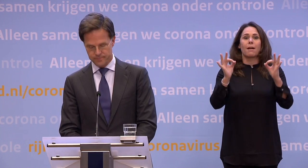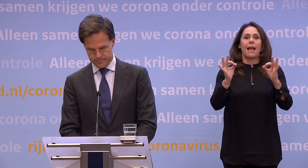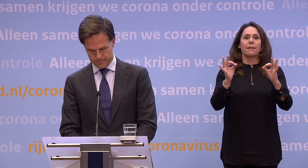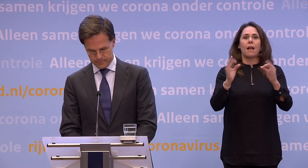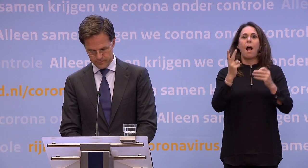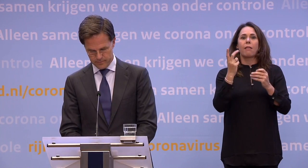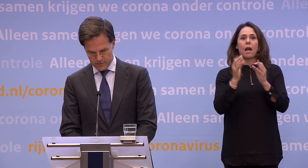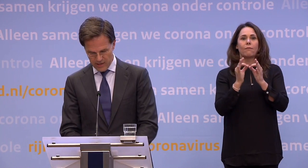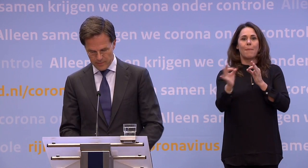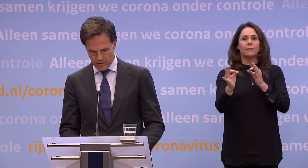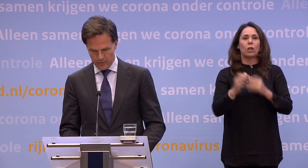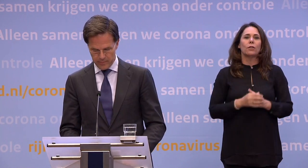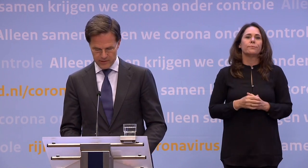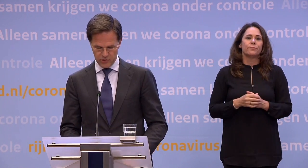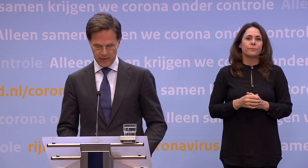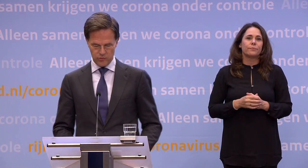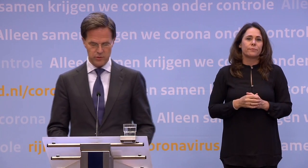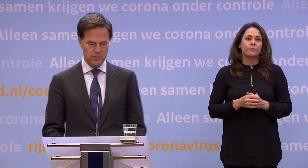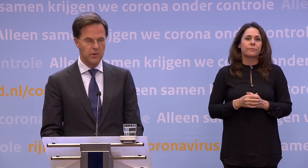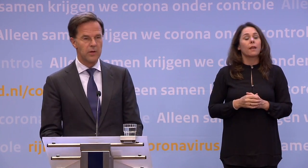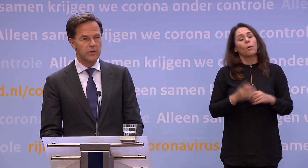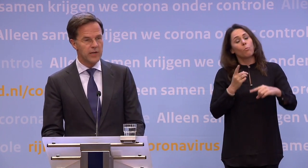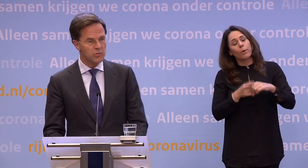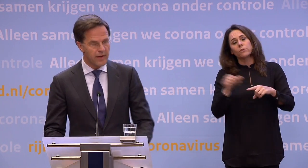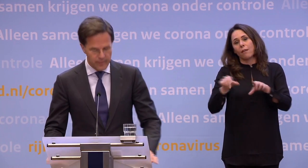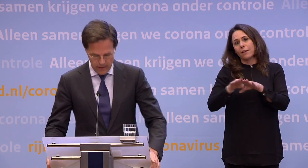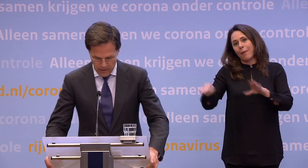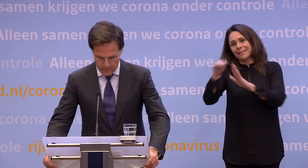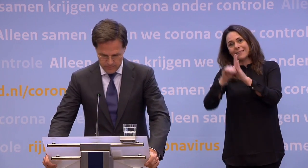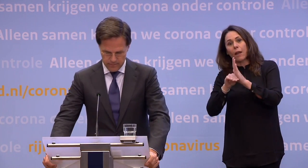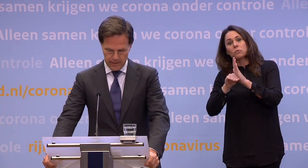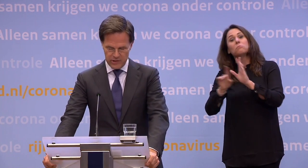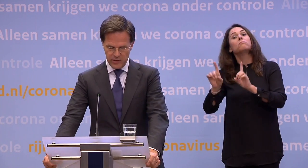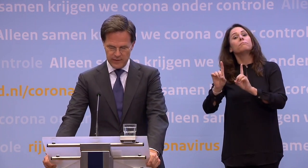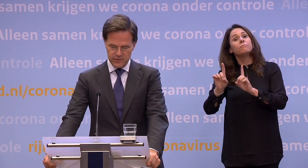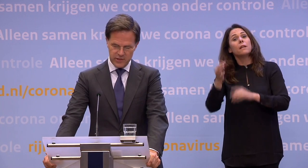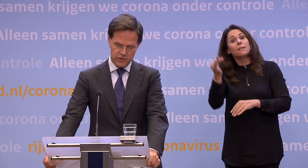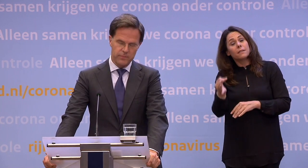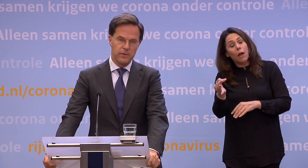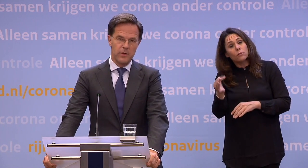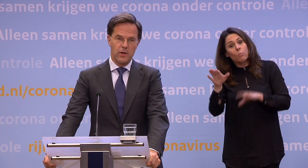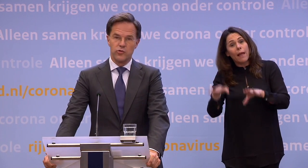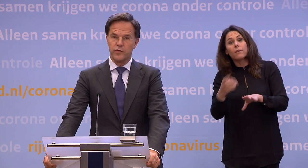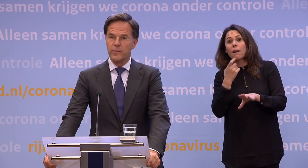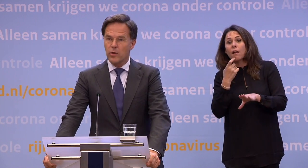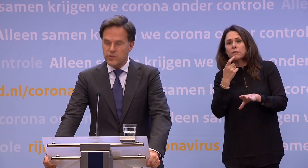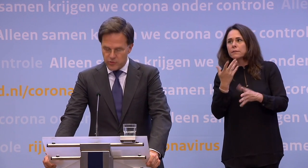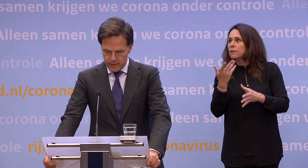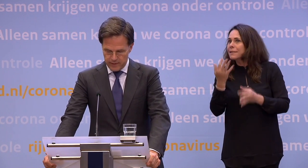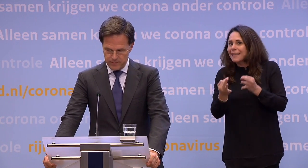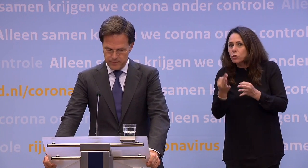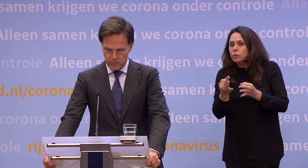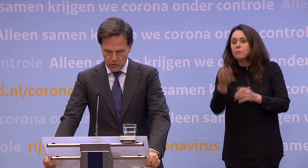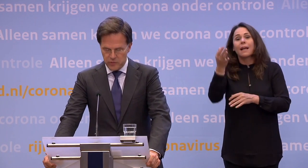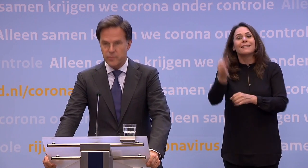meter. Samen met de andere basisregels. Thuis blijven blij klachten en jezelf laten testen. Zoveel mogelijk